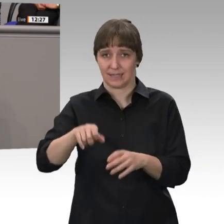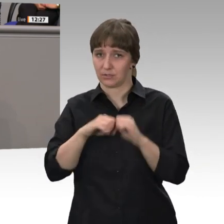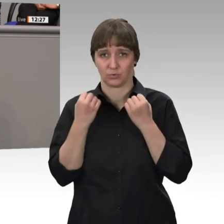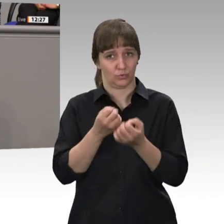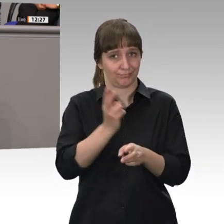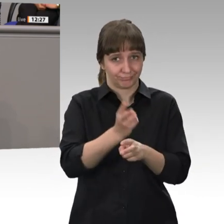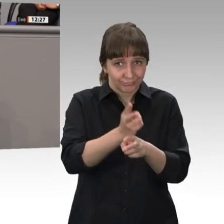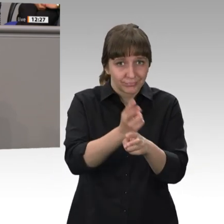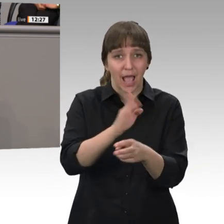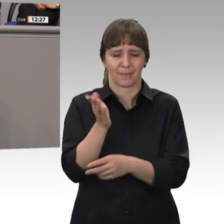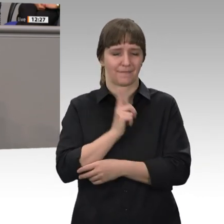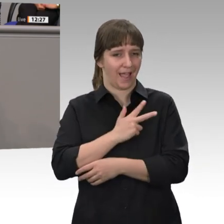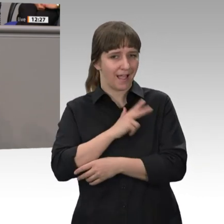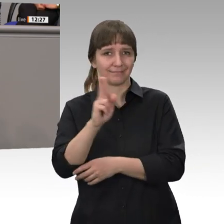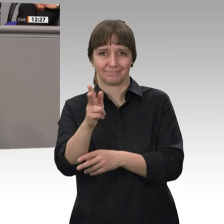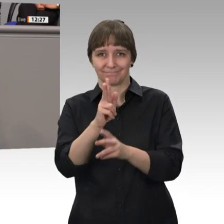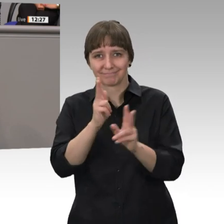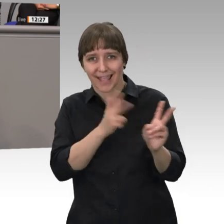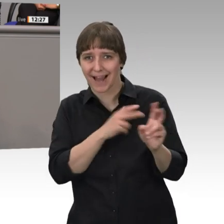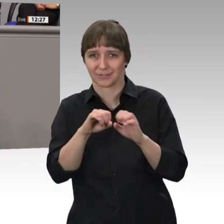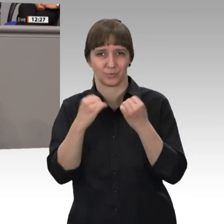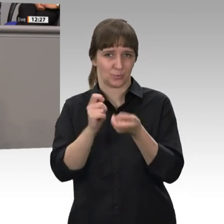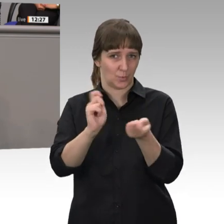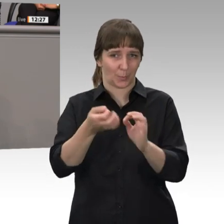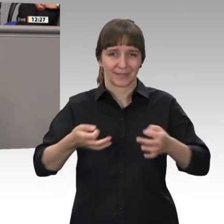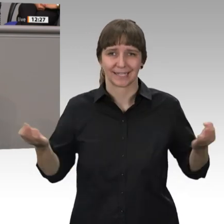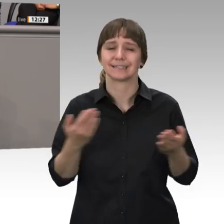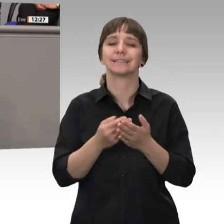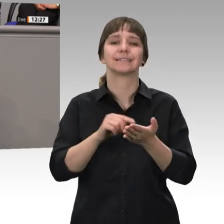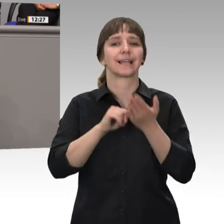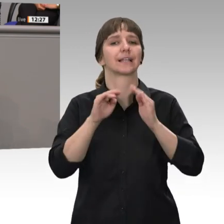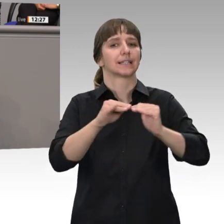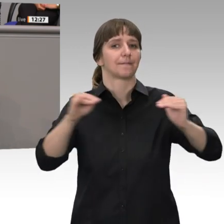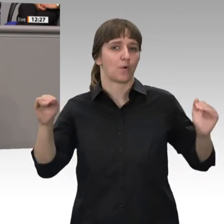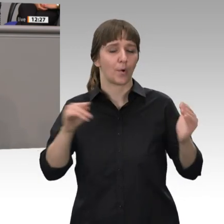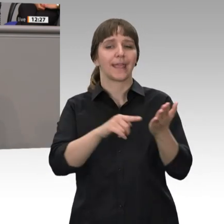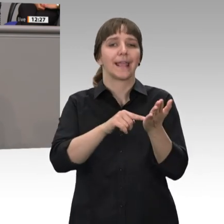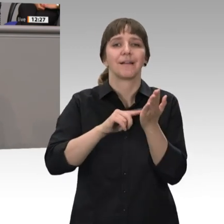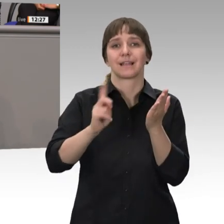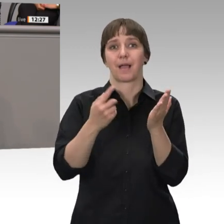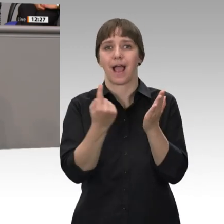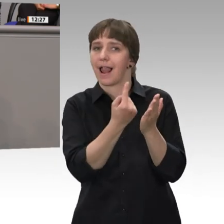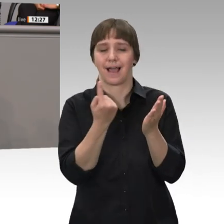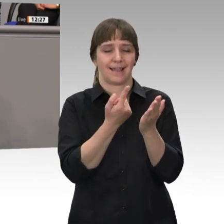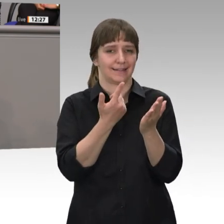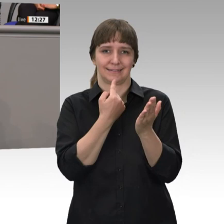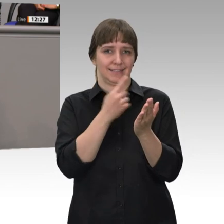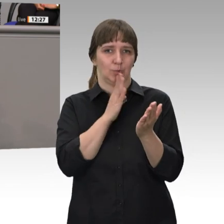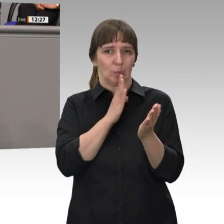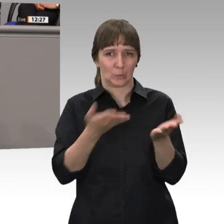hat. Das zeigt, das Niveau ist ein Hinweis, aber allein wenig aussagekräftig. Trotzdem ist es nicht in Ordnung, dass man